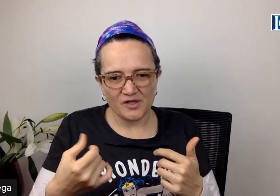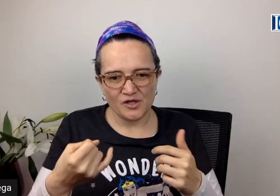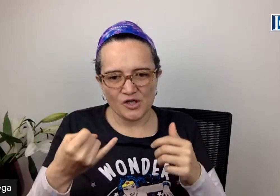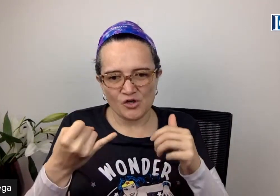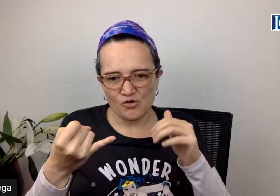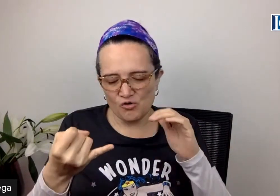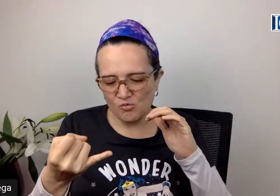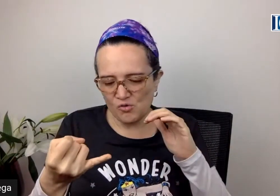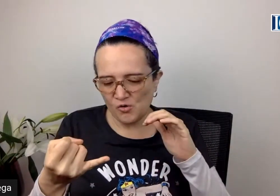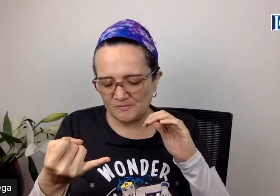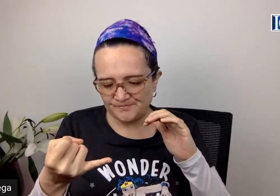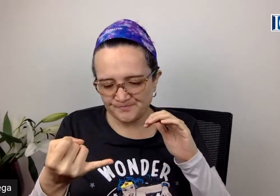como